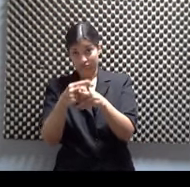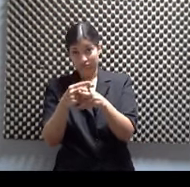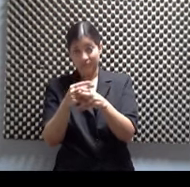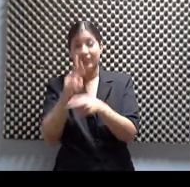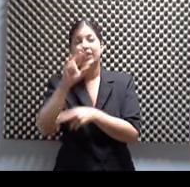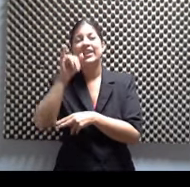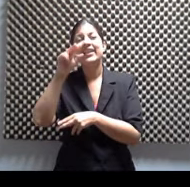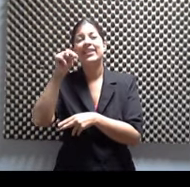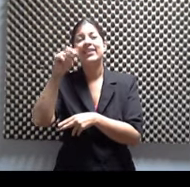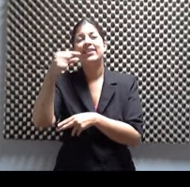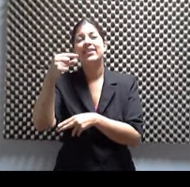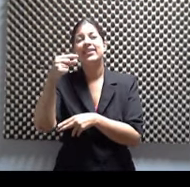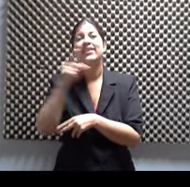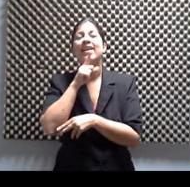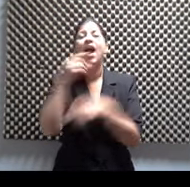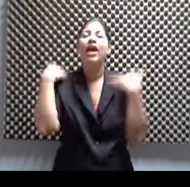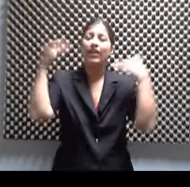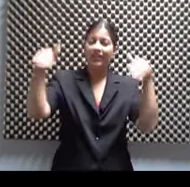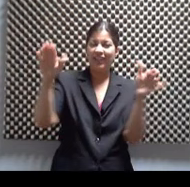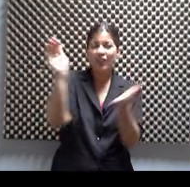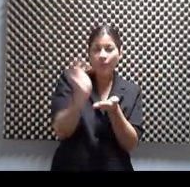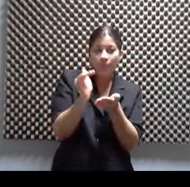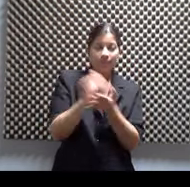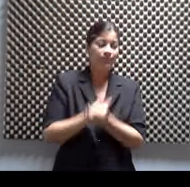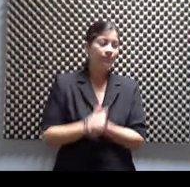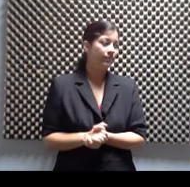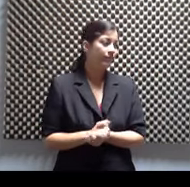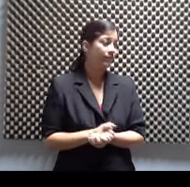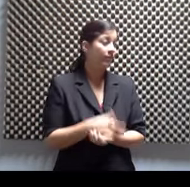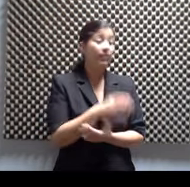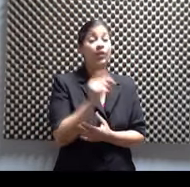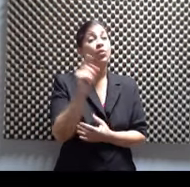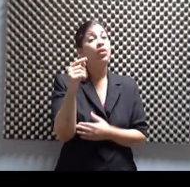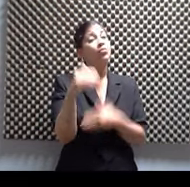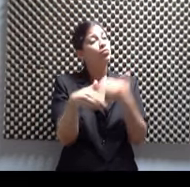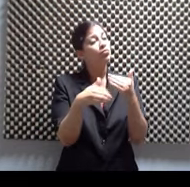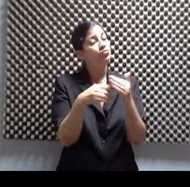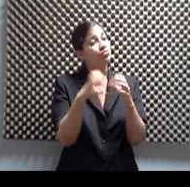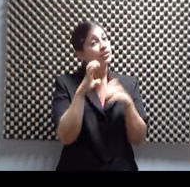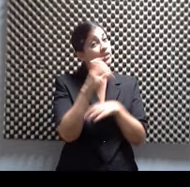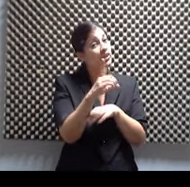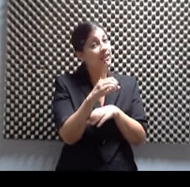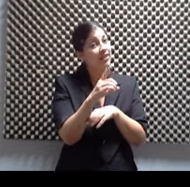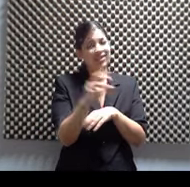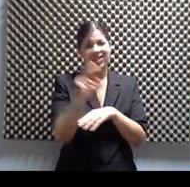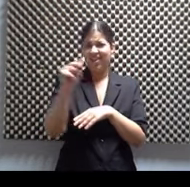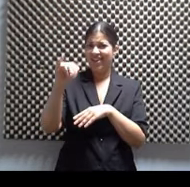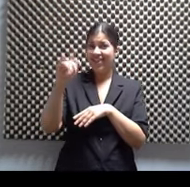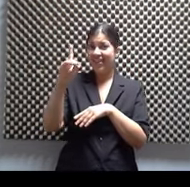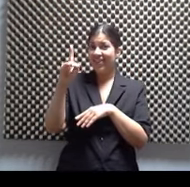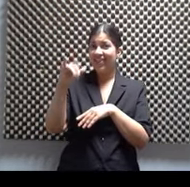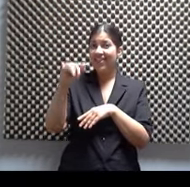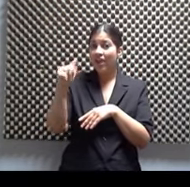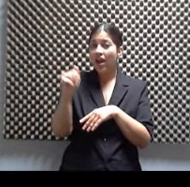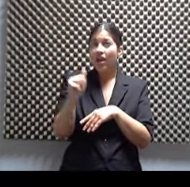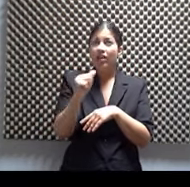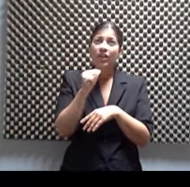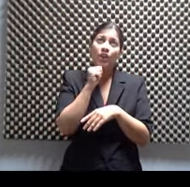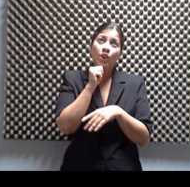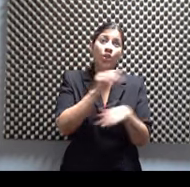Parra. Y ahí tienen una producción que Nidia definitivamente no graba mucho, pero cuando graba hace cosas de excelencia en el